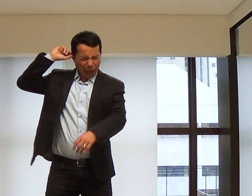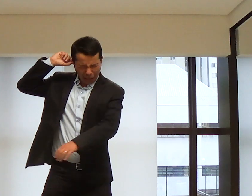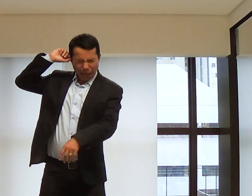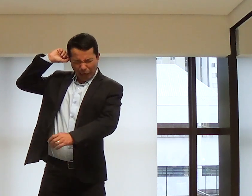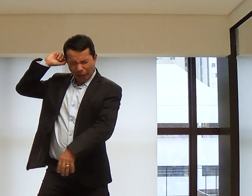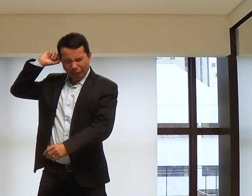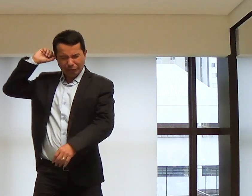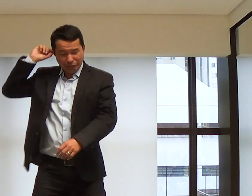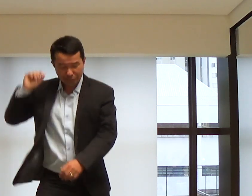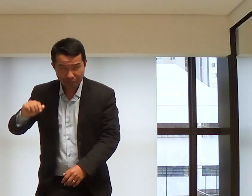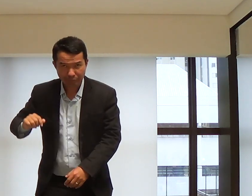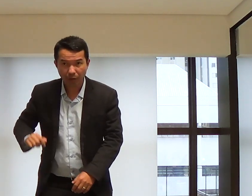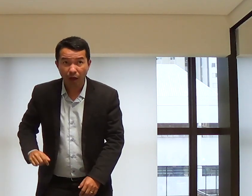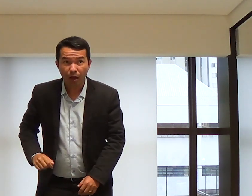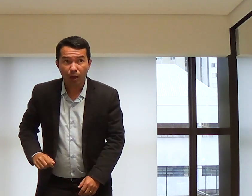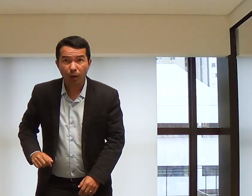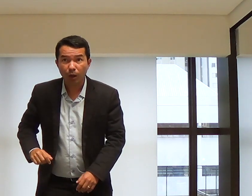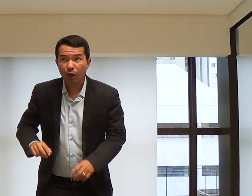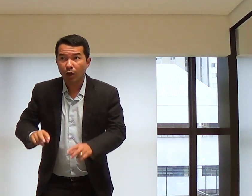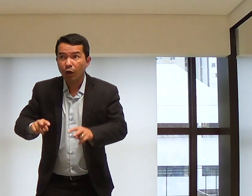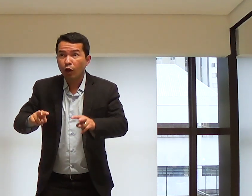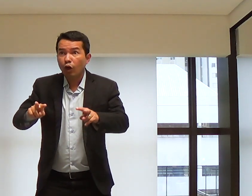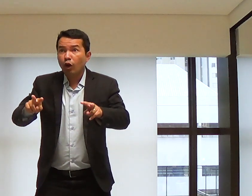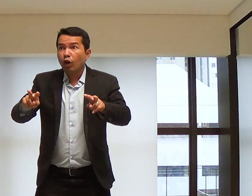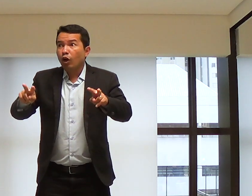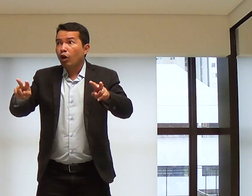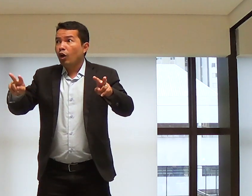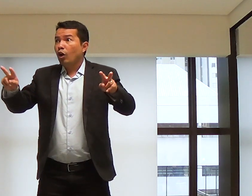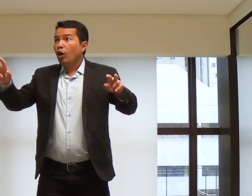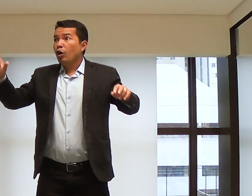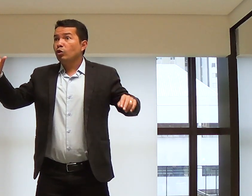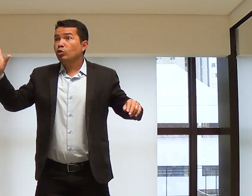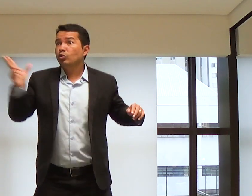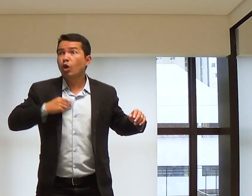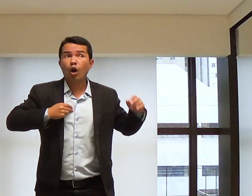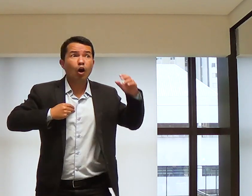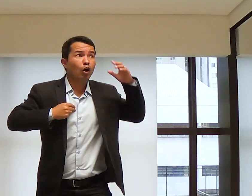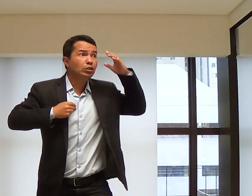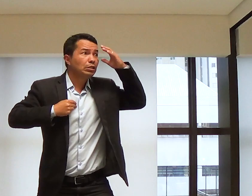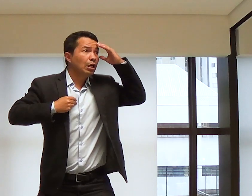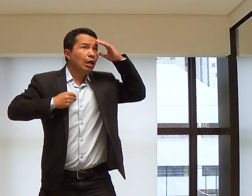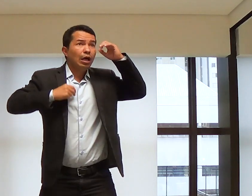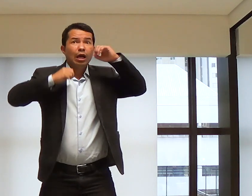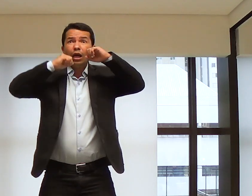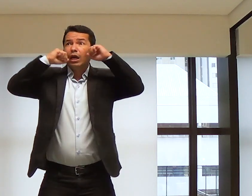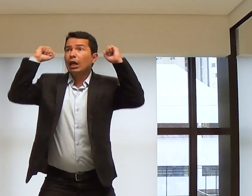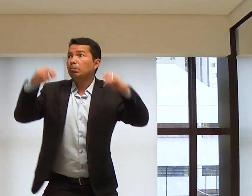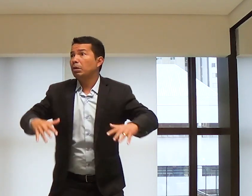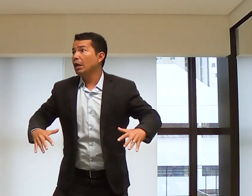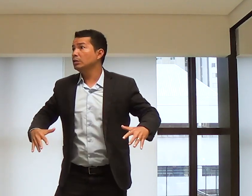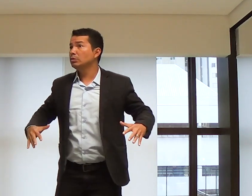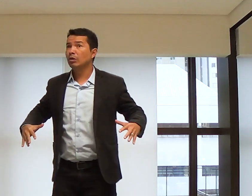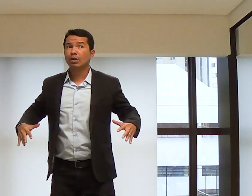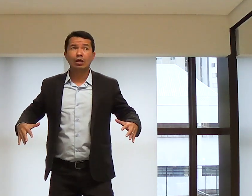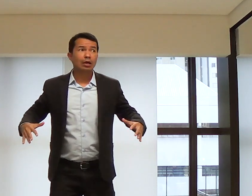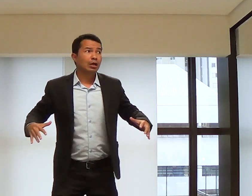De repente, você vai lá chorando, com dor, reclamando. Mas, quando você olha, você fala. Uau.